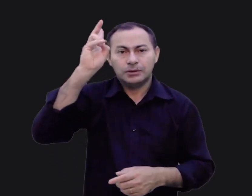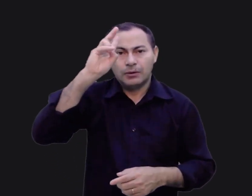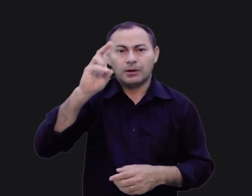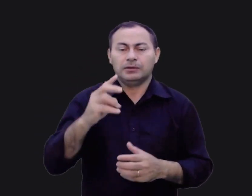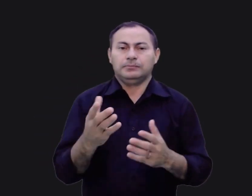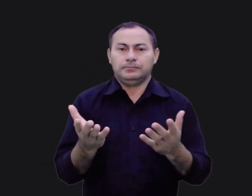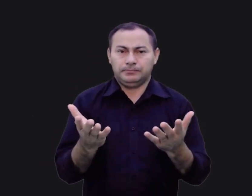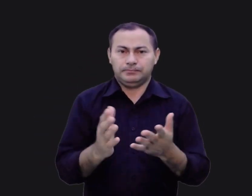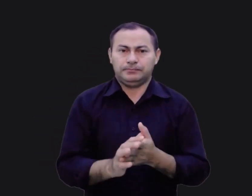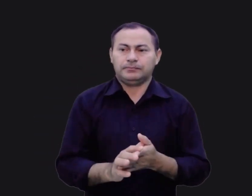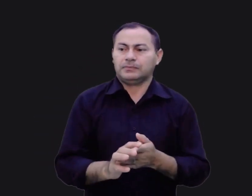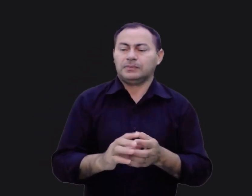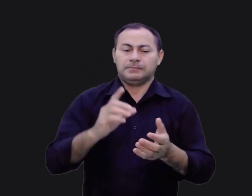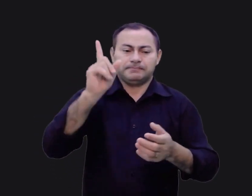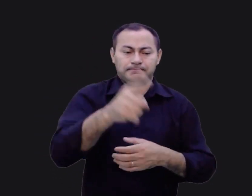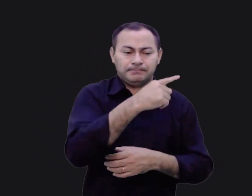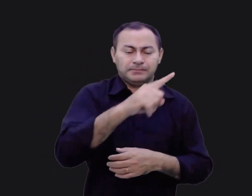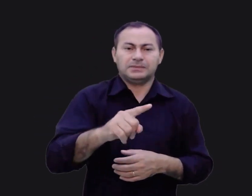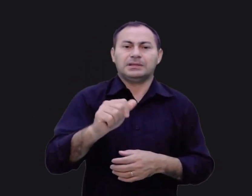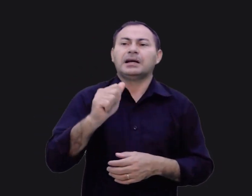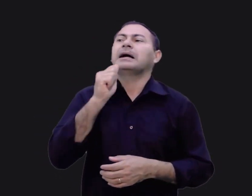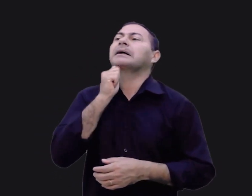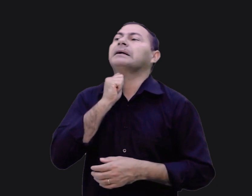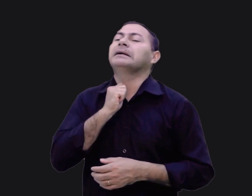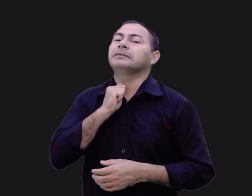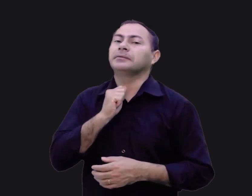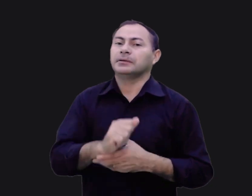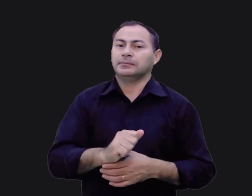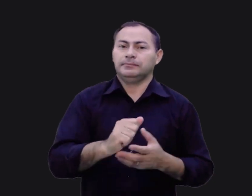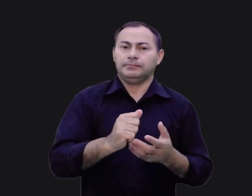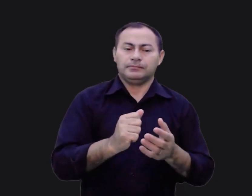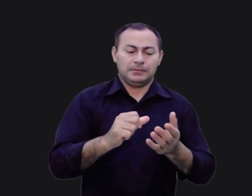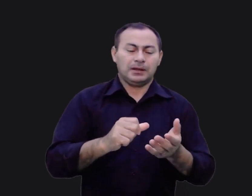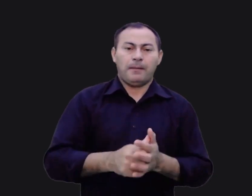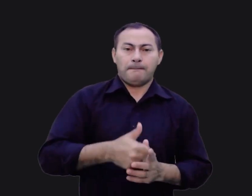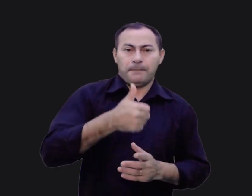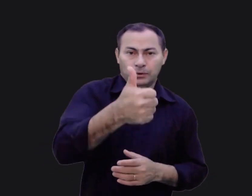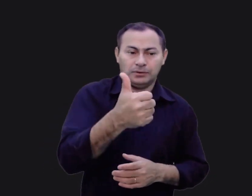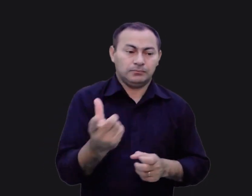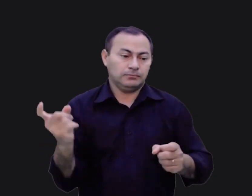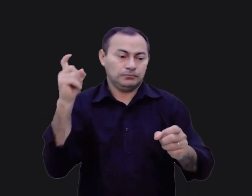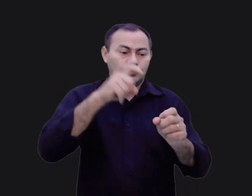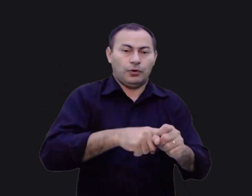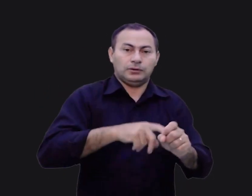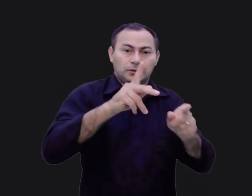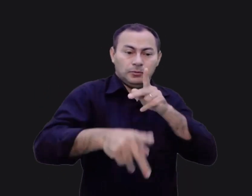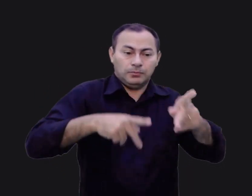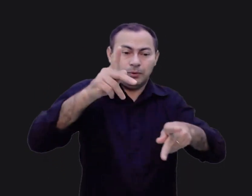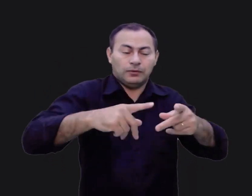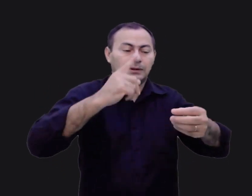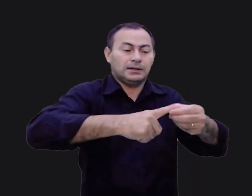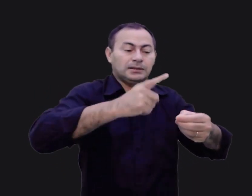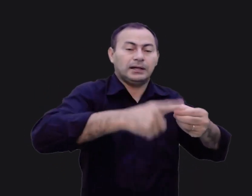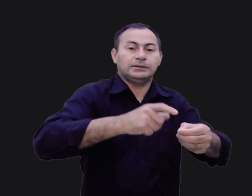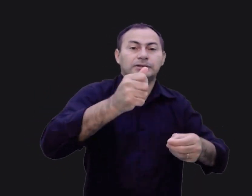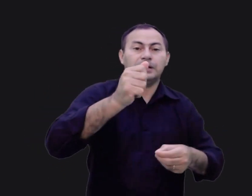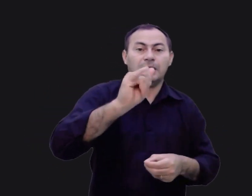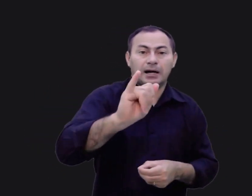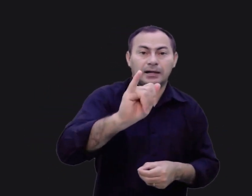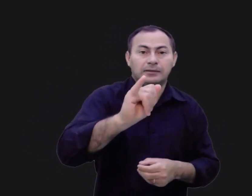história como a eliminação de Acã. A ilustração positiva está na volta do povo para a cidade de Ai. Como